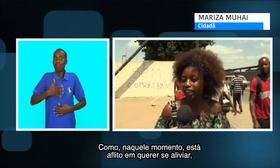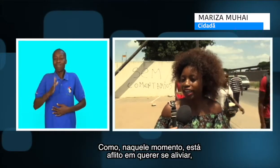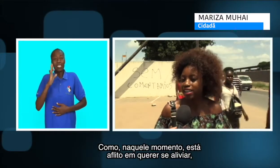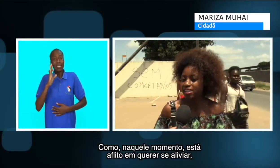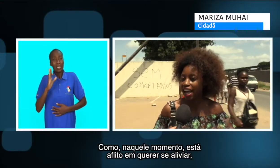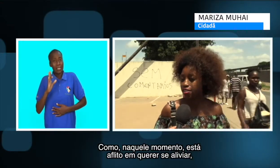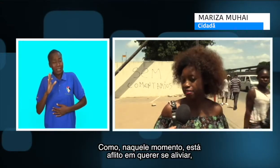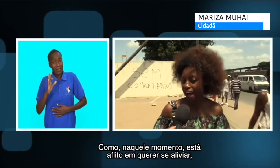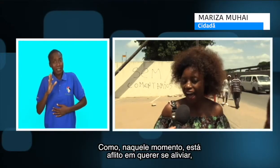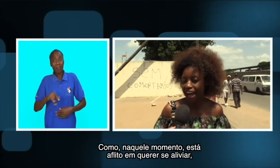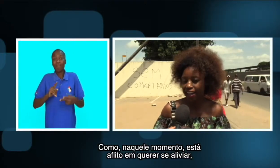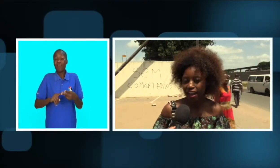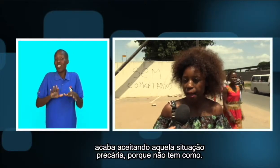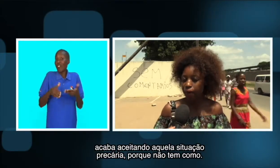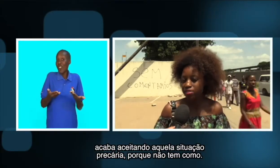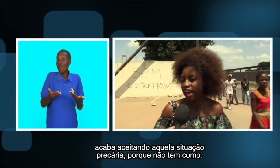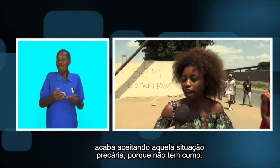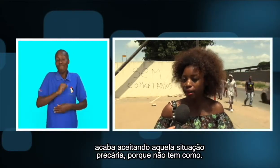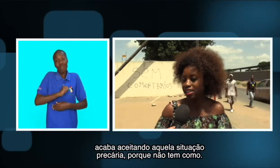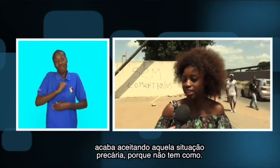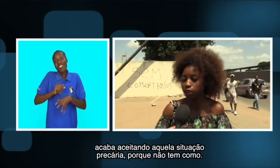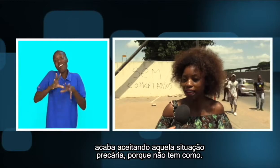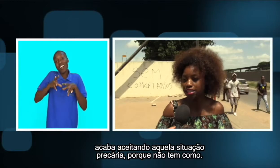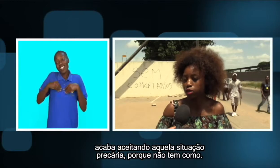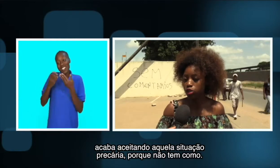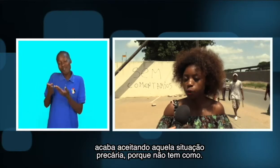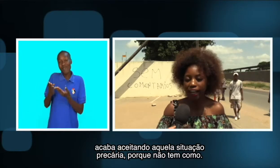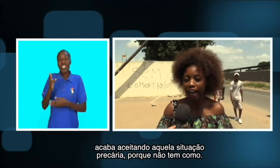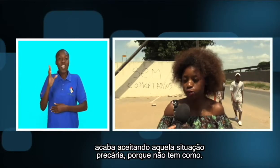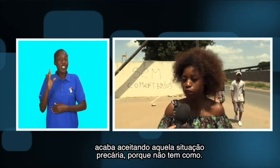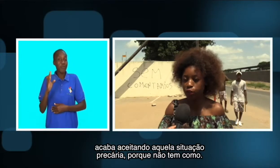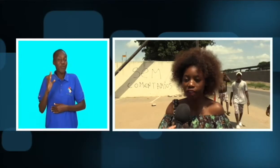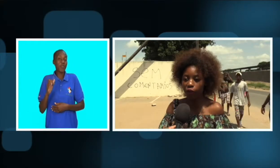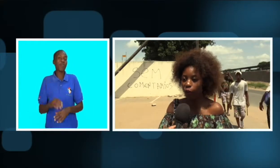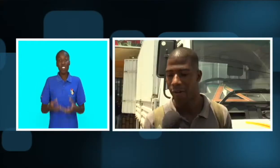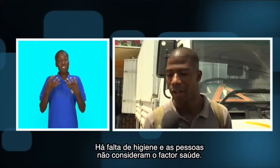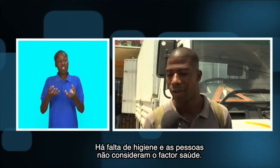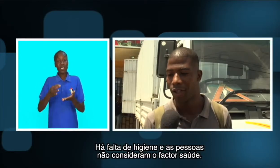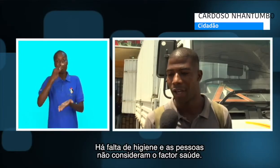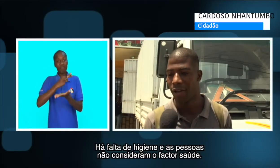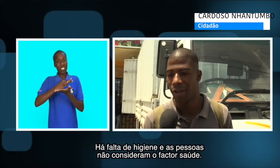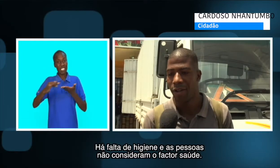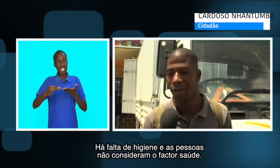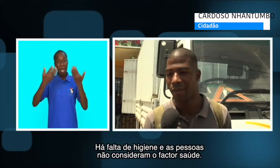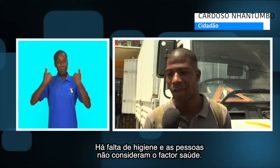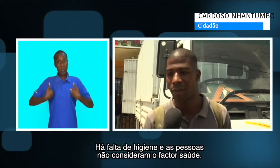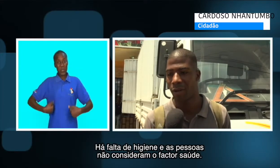querer se aliviar. É para você acabar aceitando aquelas situações precárias porque não tem como. É falta de higiene e as pessoas